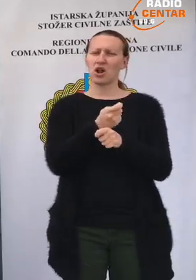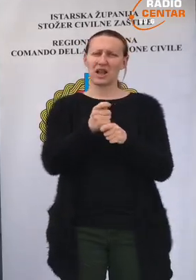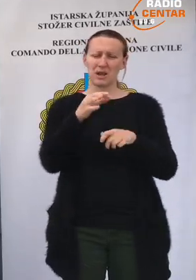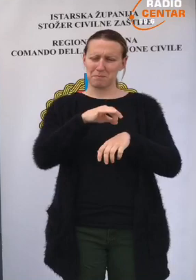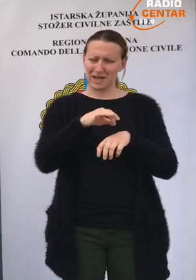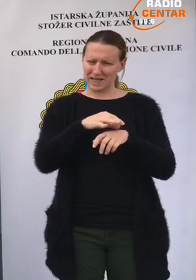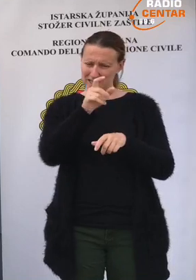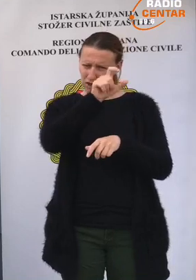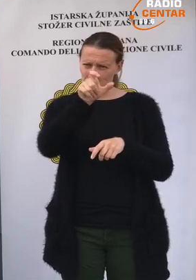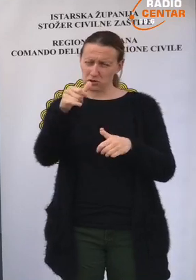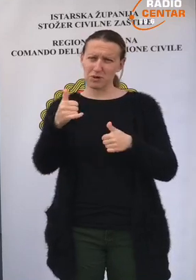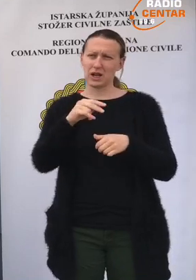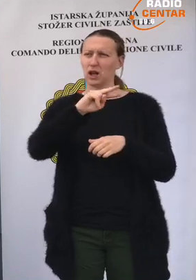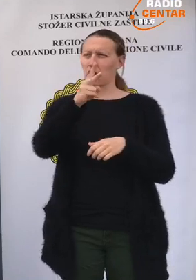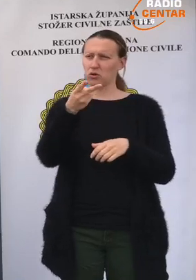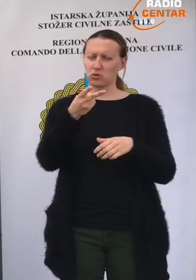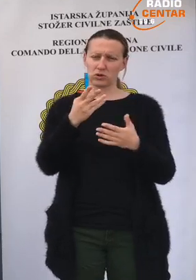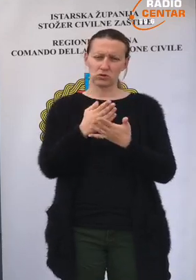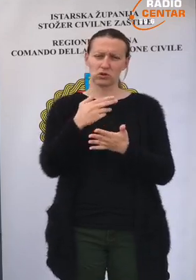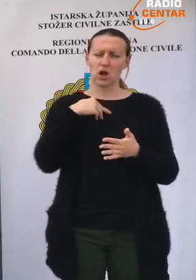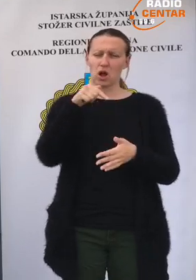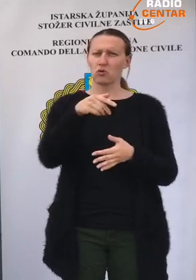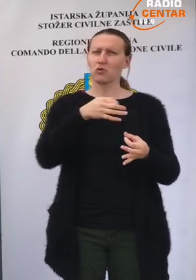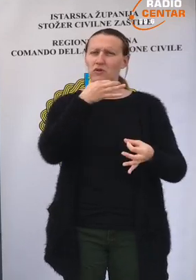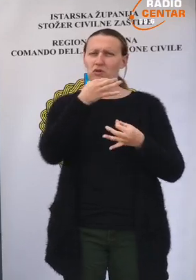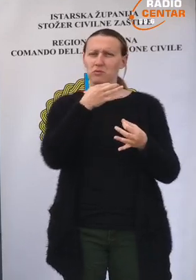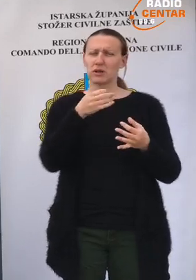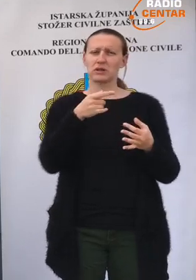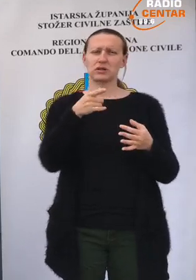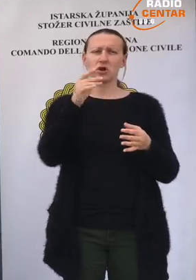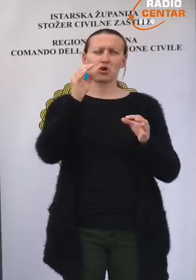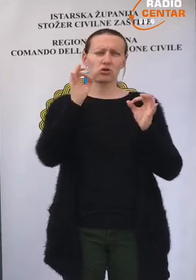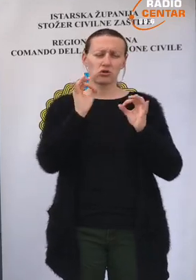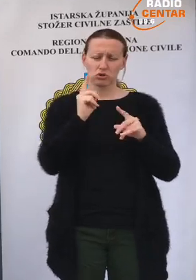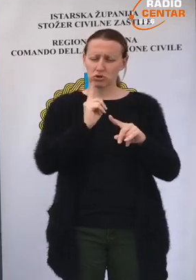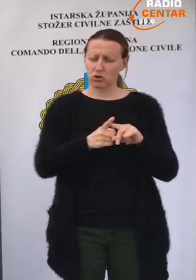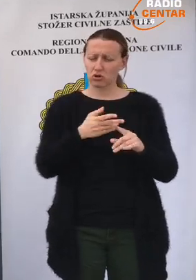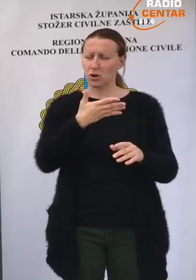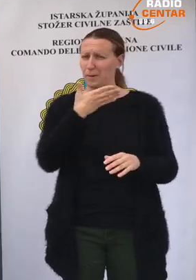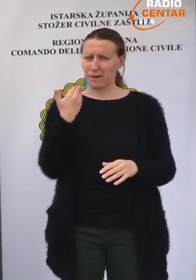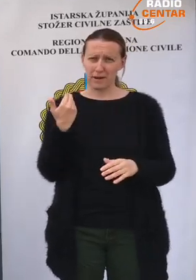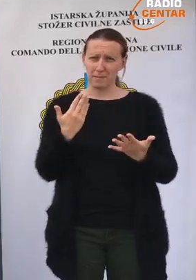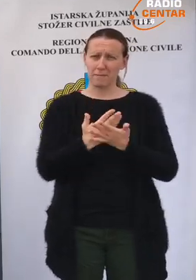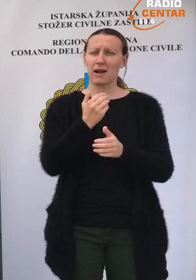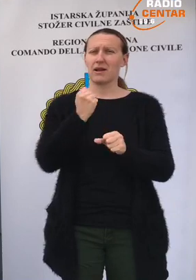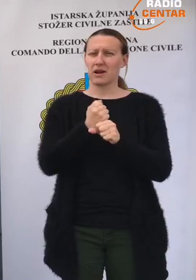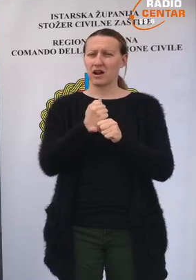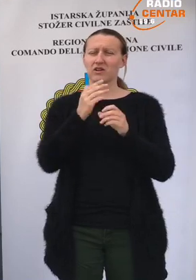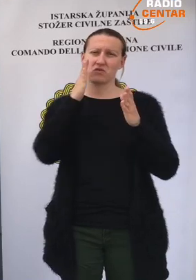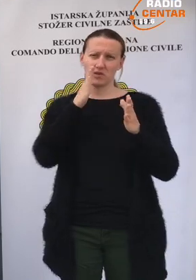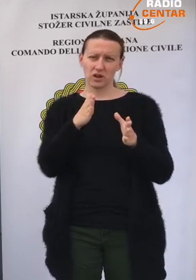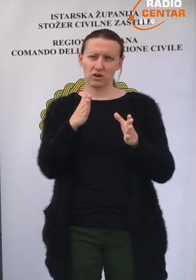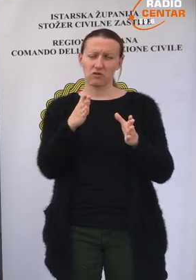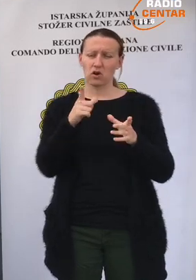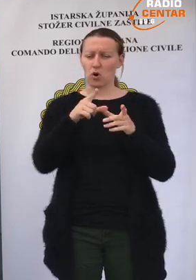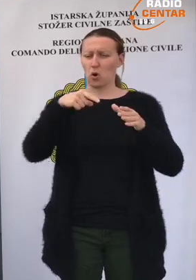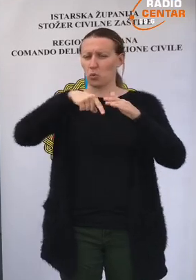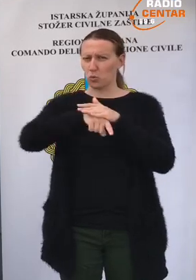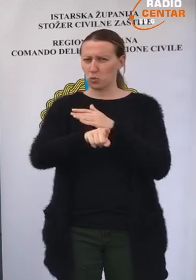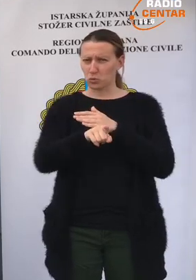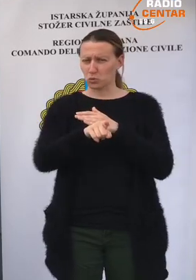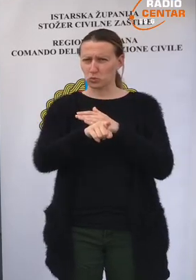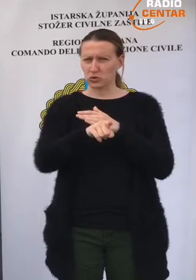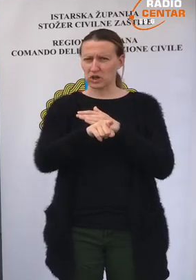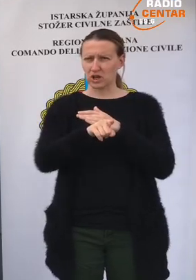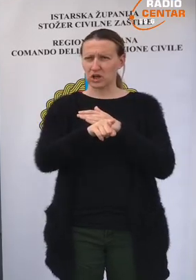medicinsko osoblje ili na druge službe? Ja tu informaciju precizno nemam, prema tome radi će se vjerojatno o unutar